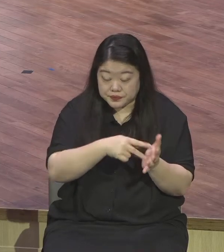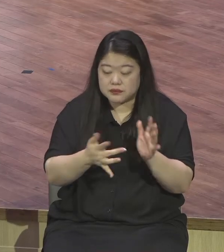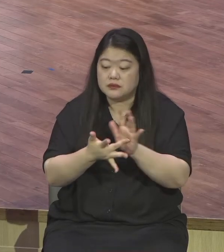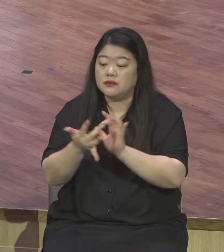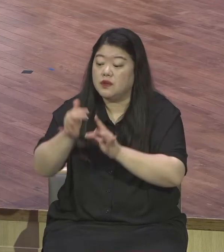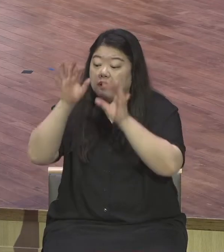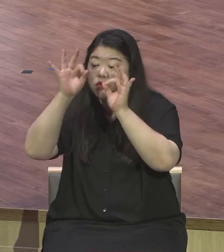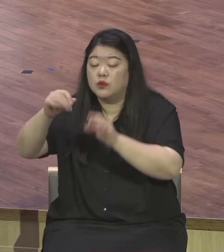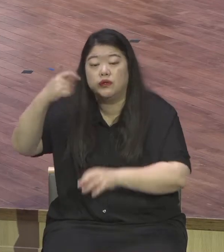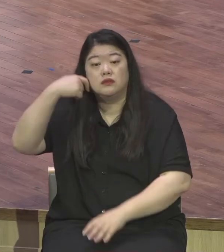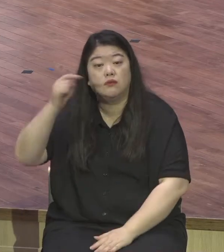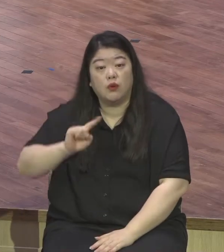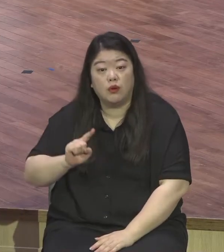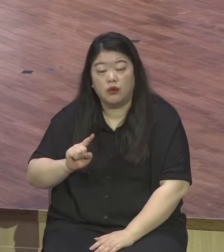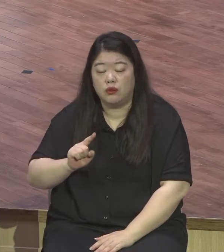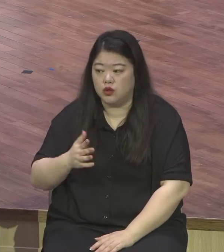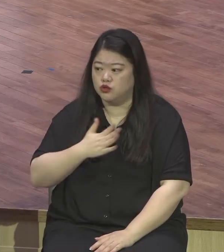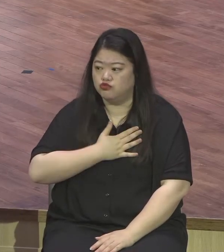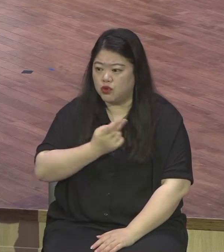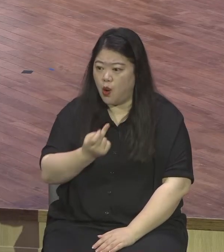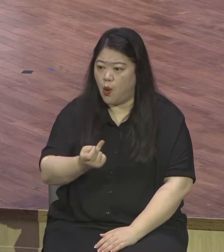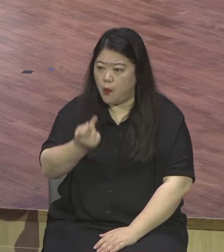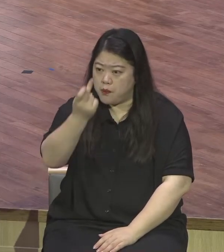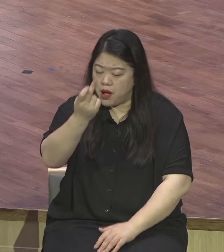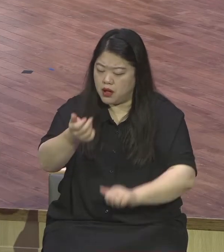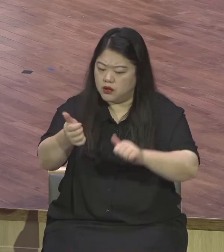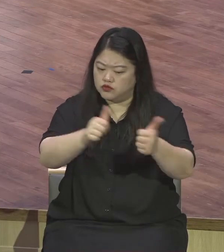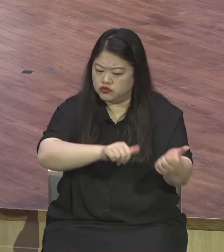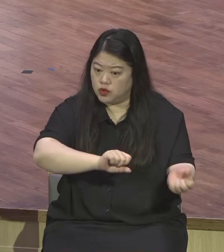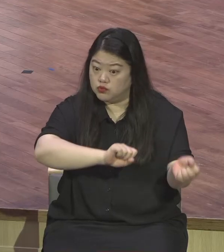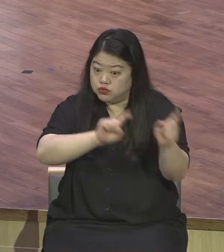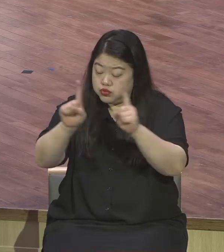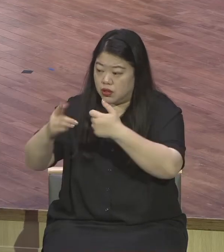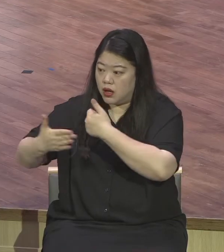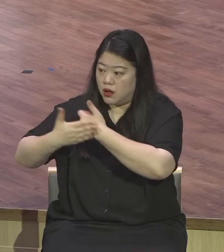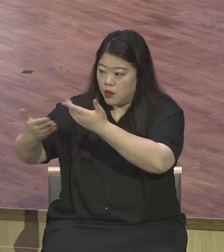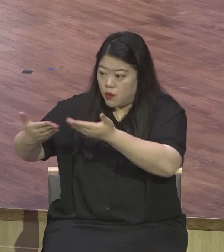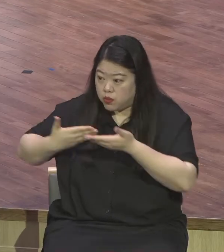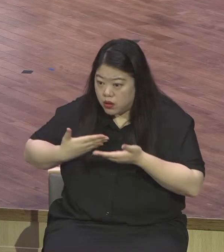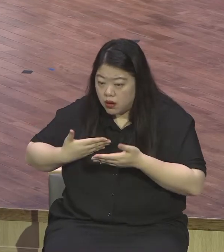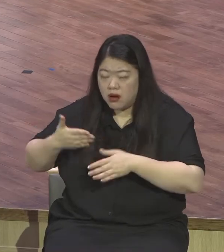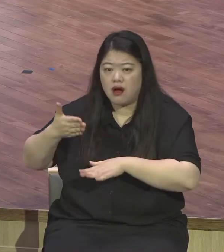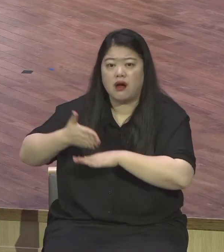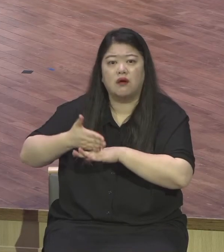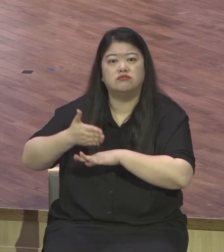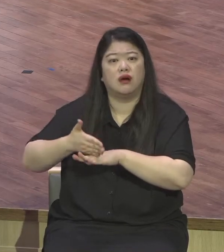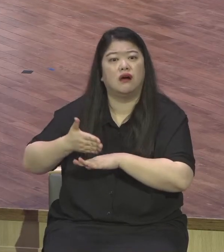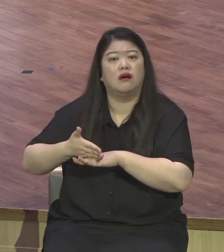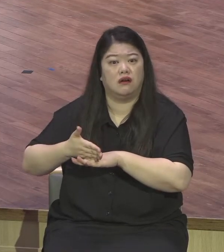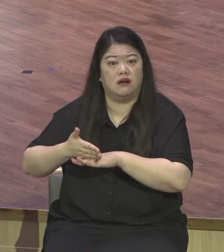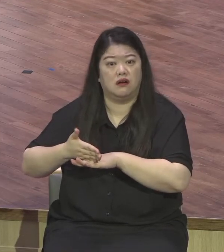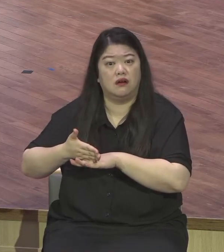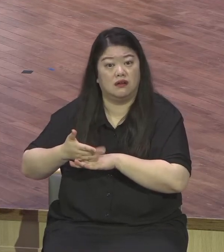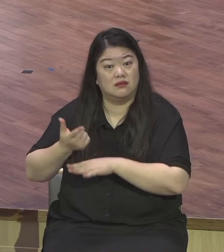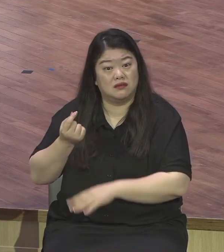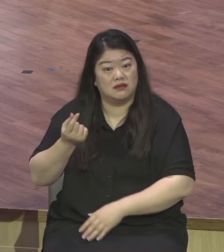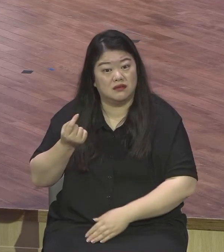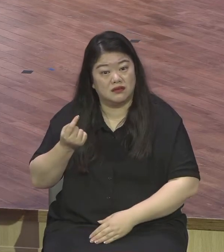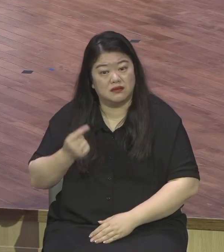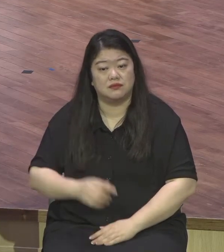보기만 해도 놀라운 감동을 받는 영적인 표현을 하면 은혜를